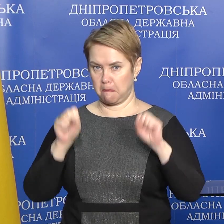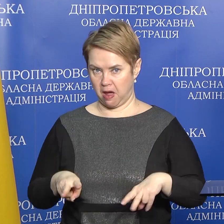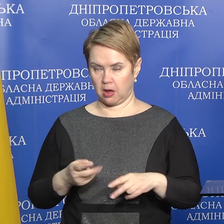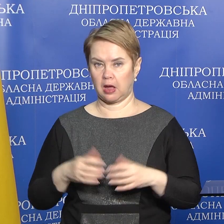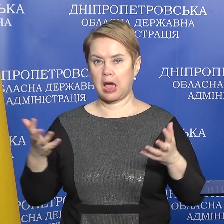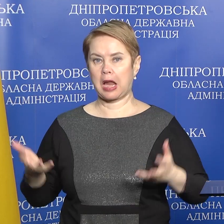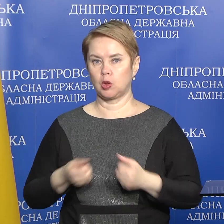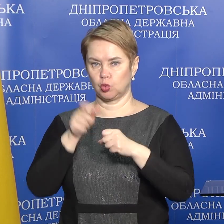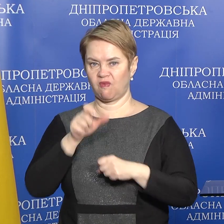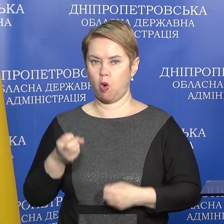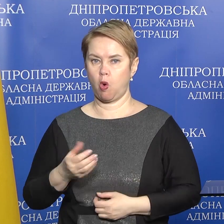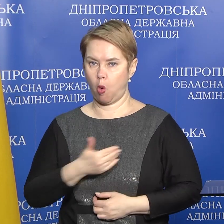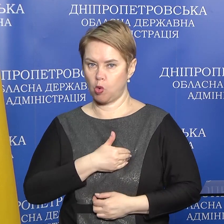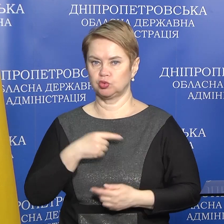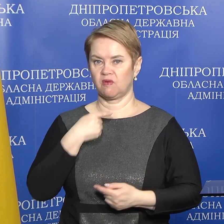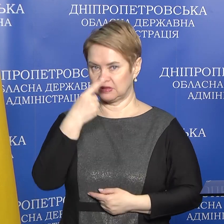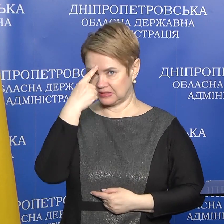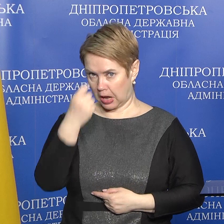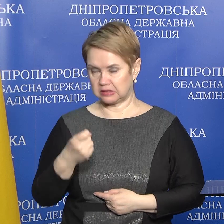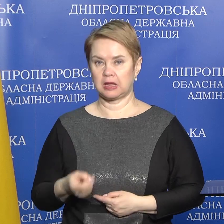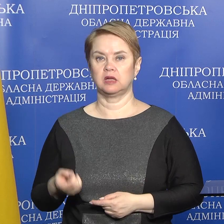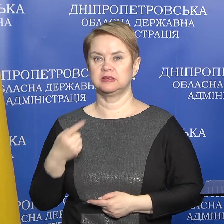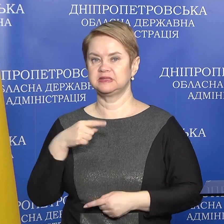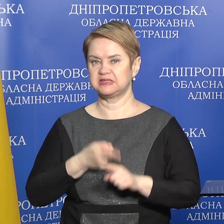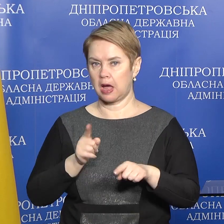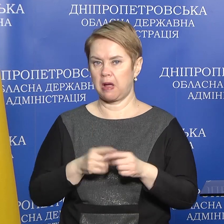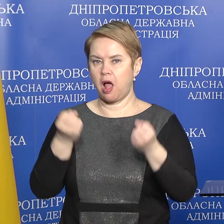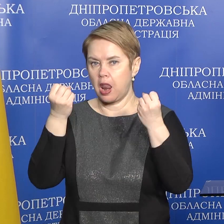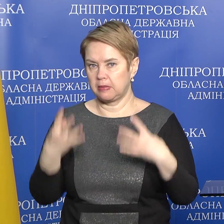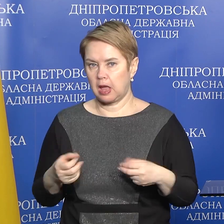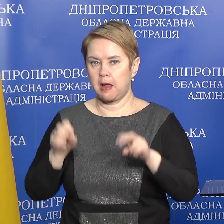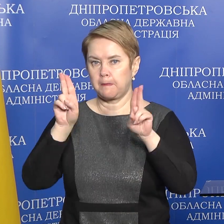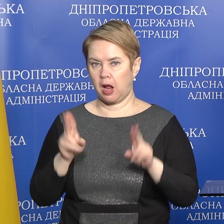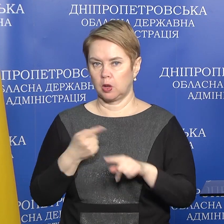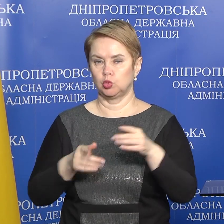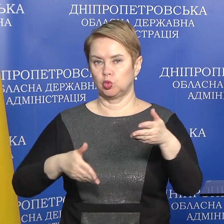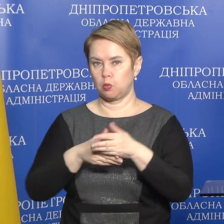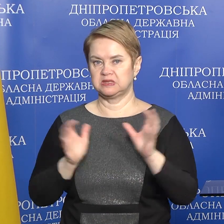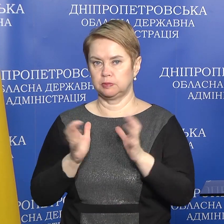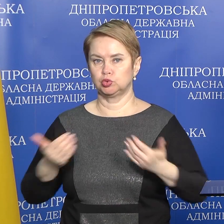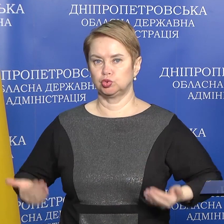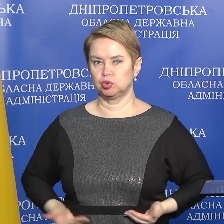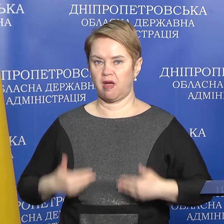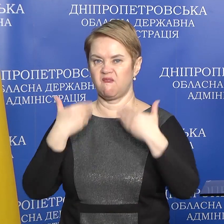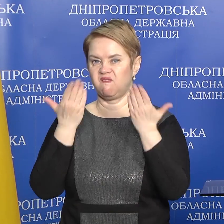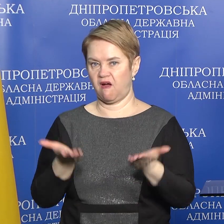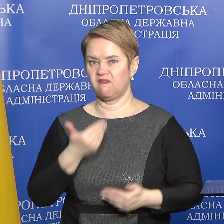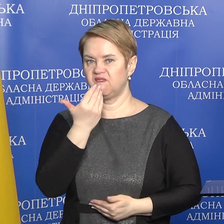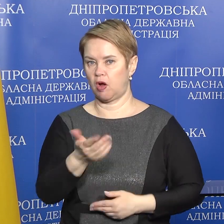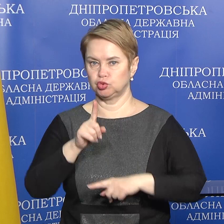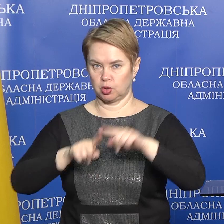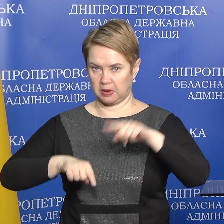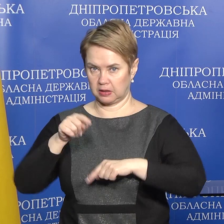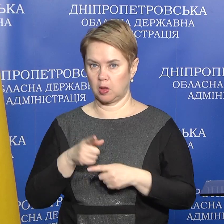рятувальнику хочуть вкотре нагадати самі елементарні правила, які допоможуть зберегти життя вам, вашим